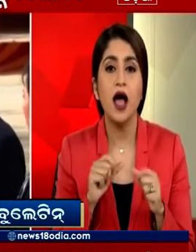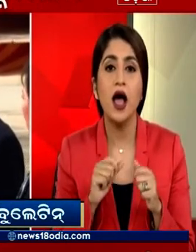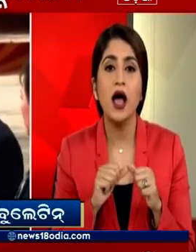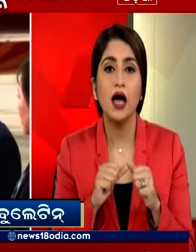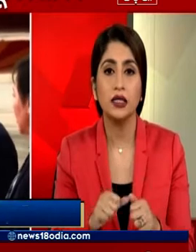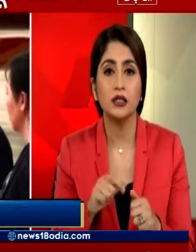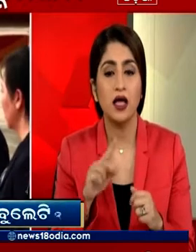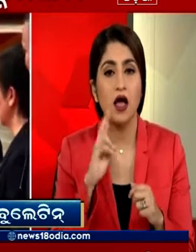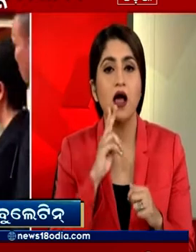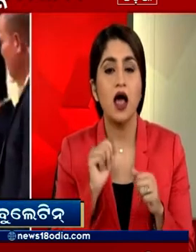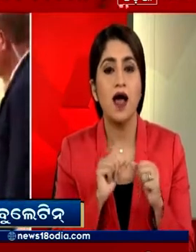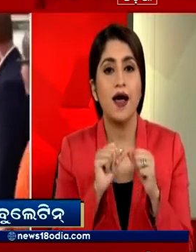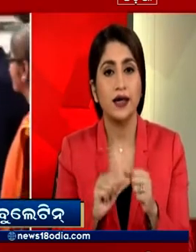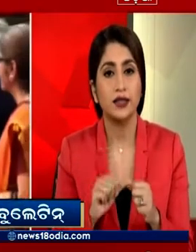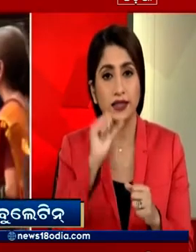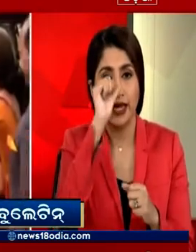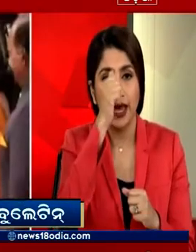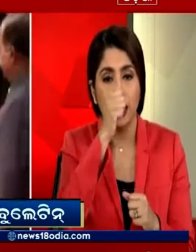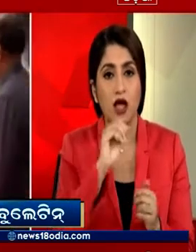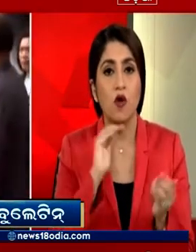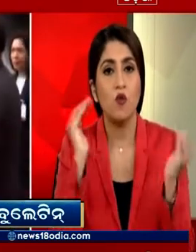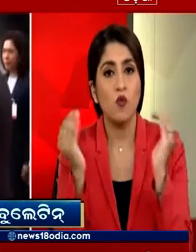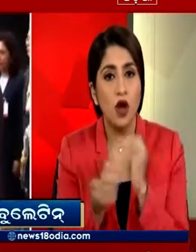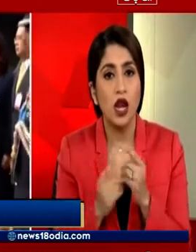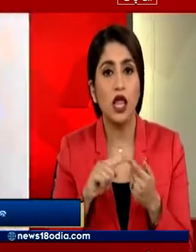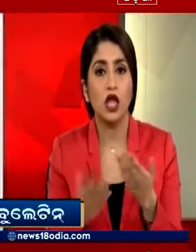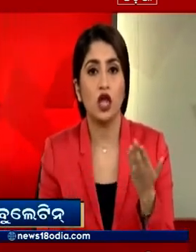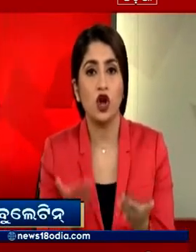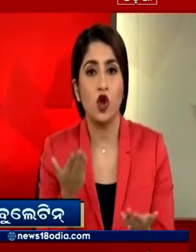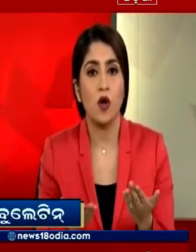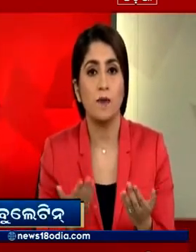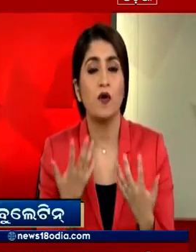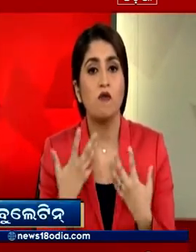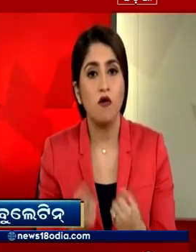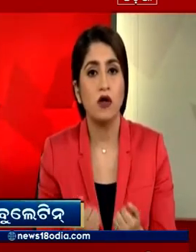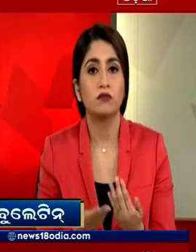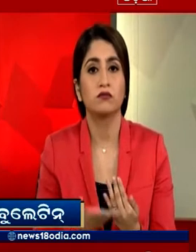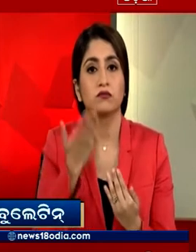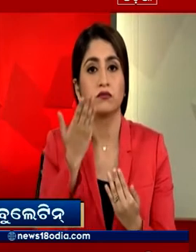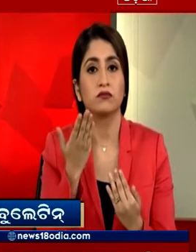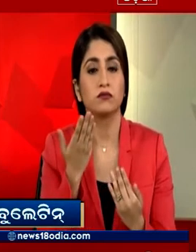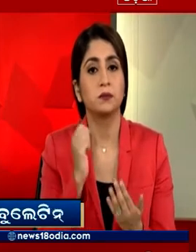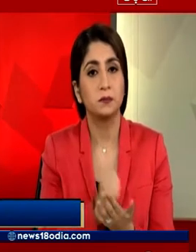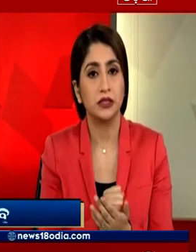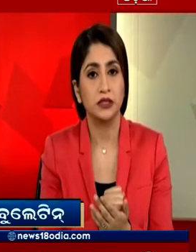मंतुरी ने कहा कि भारत के विश्व के आर्थिक विकास में एक बड़ी भूमी का है जिसे नकारा नहीं जा सकता